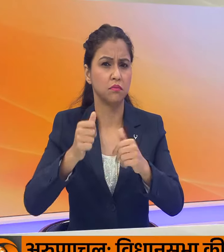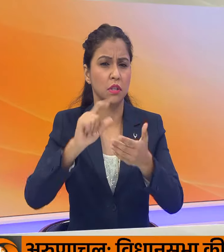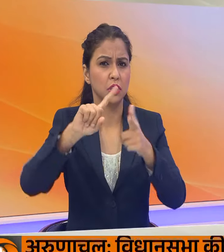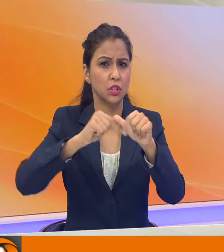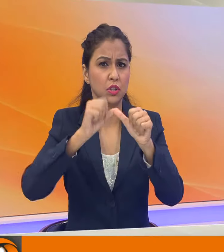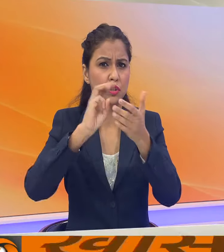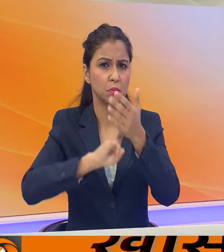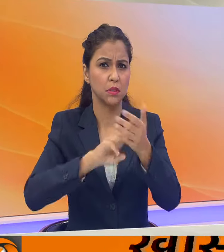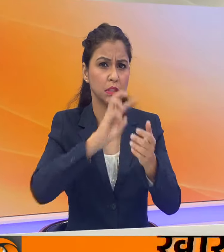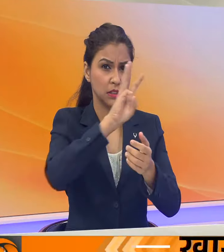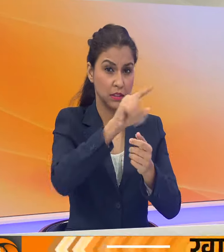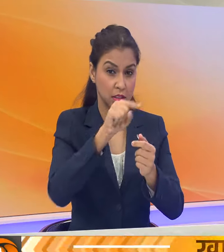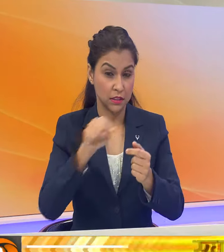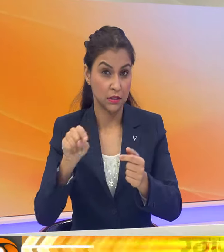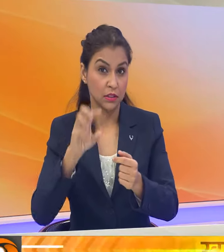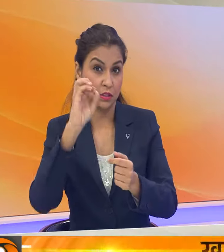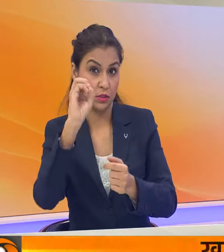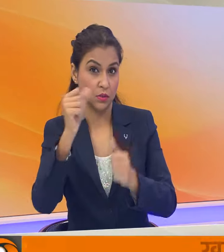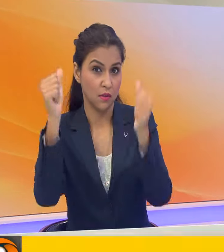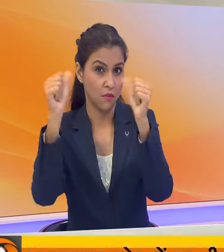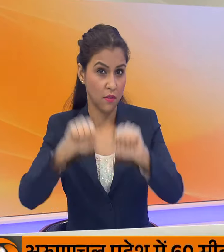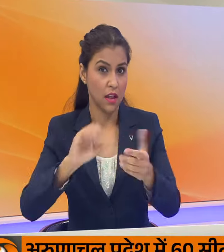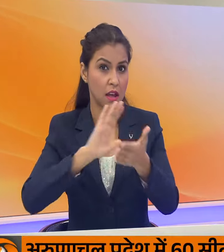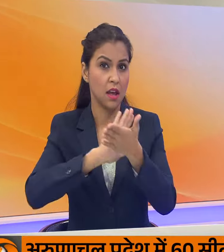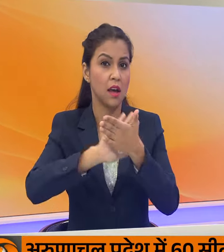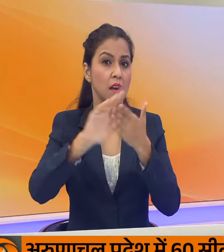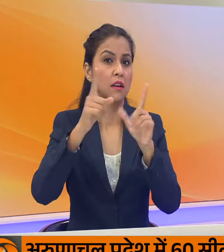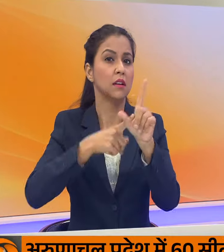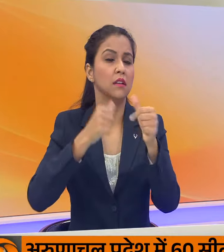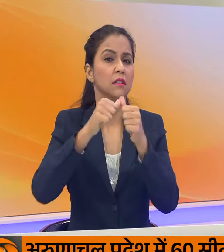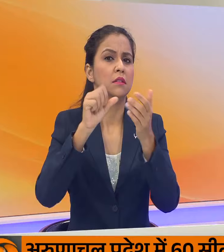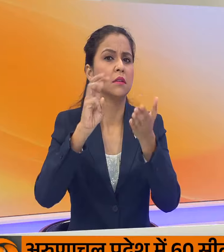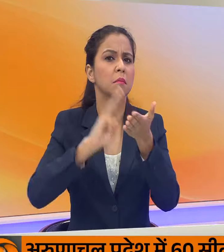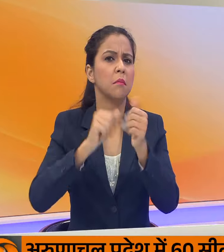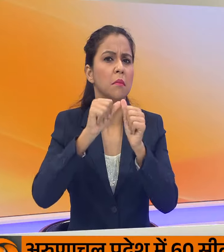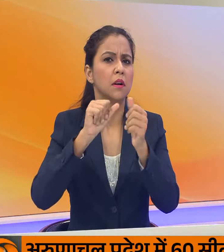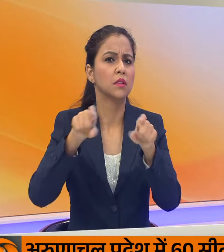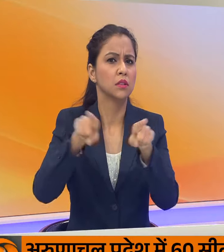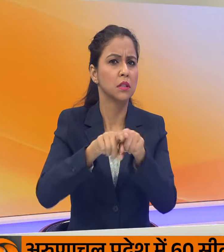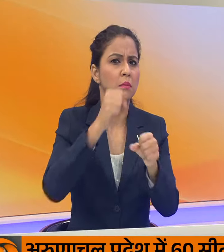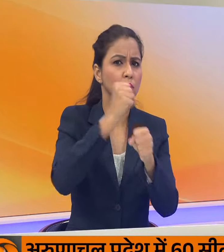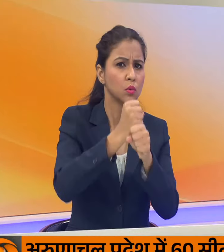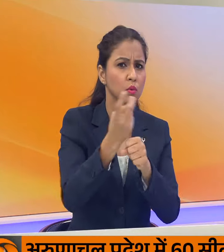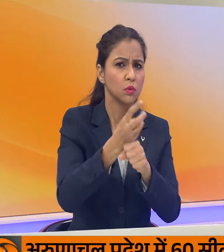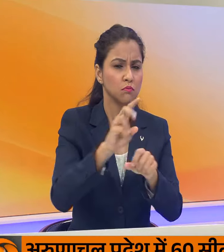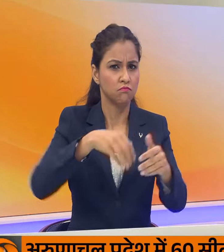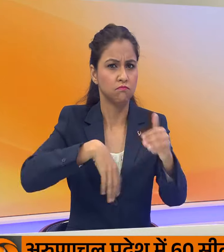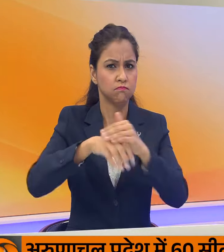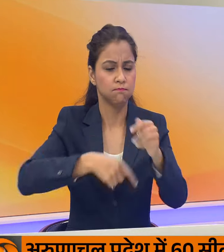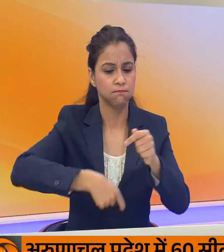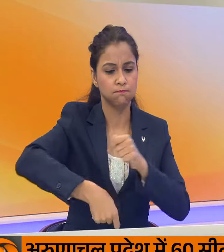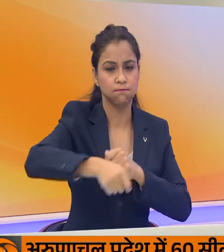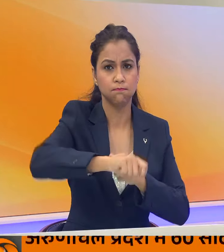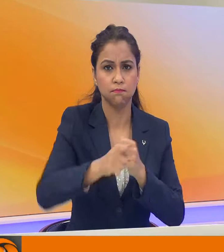से मात दी भारत के लिए हर्मन प्रेट सिंग, सुखजीत सिंग और गुरजंत सिंग ने गोल किये